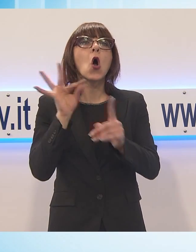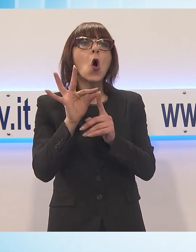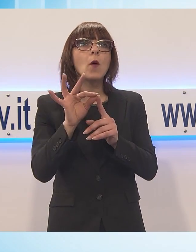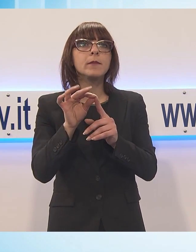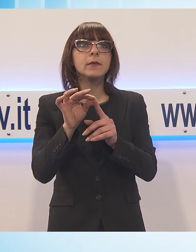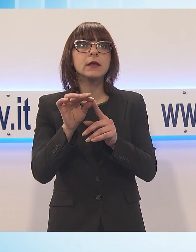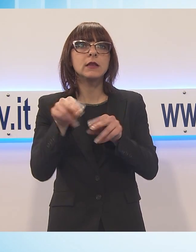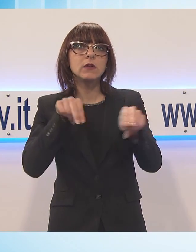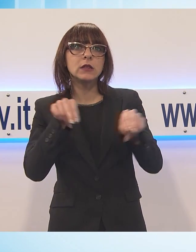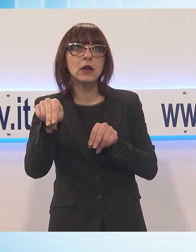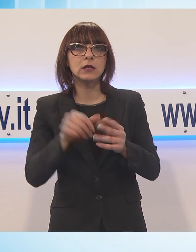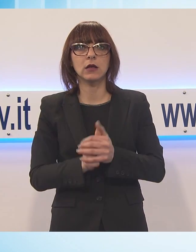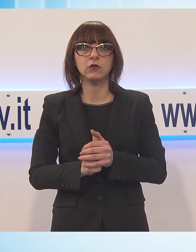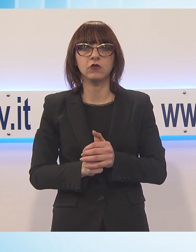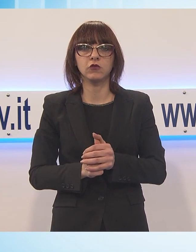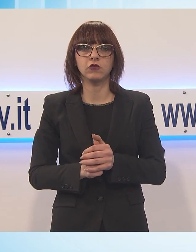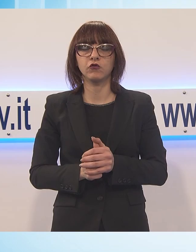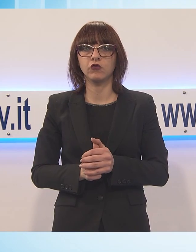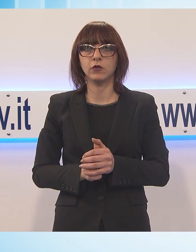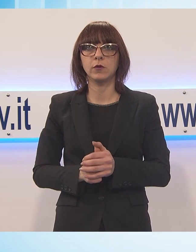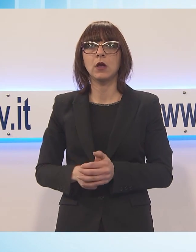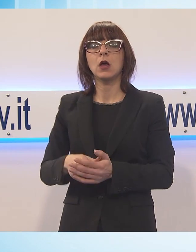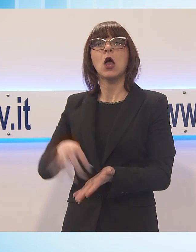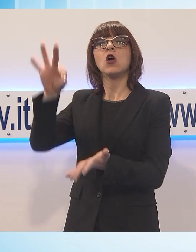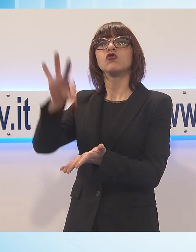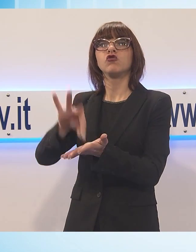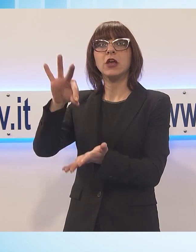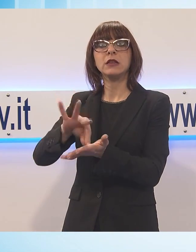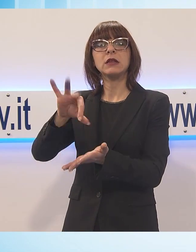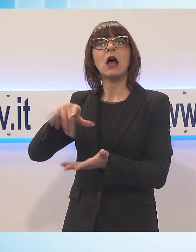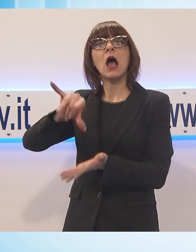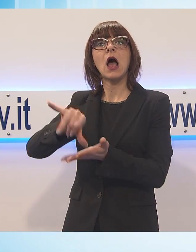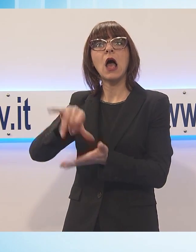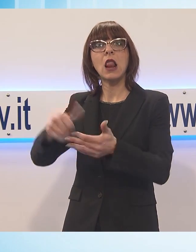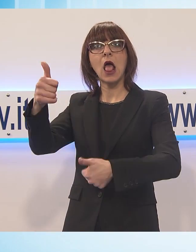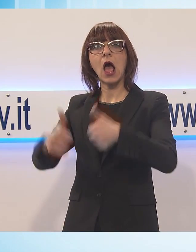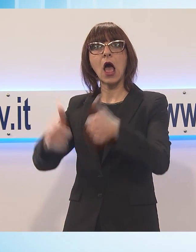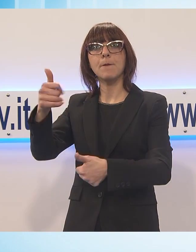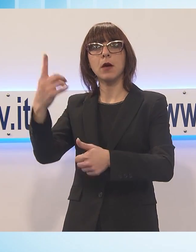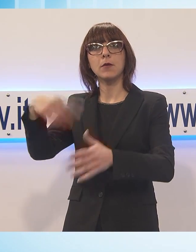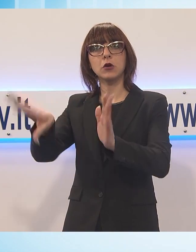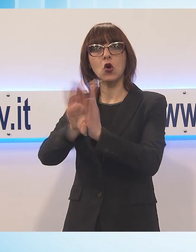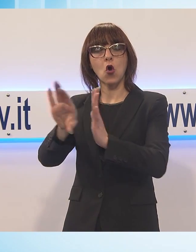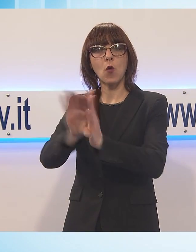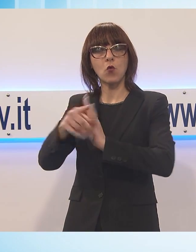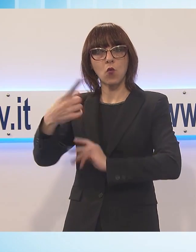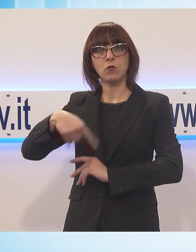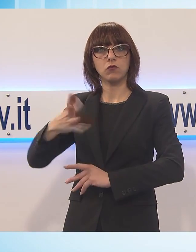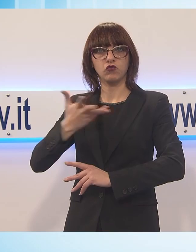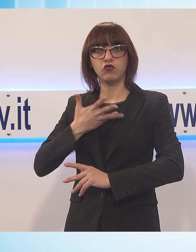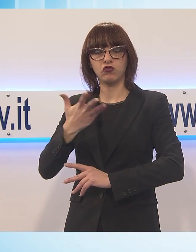La stazione unica appaltante, essere centrale di appalto per conto dei comuni, è un ambito che sicuramente